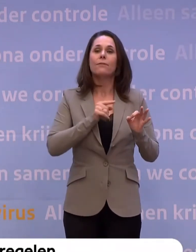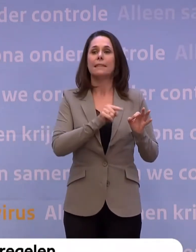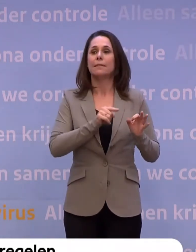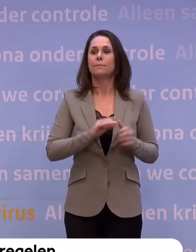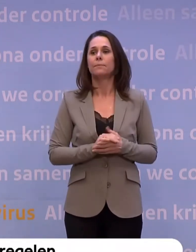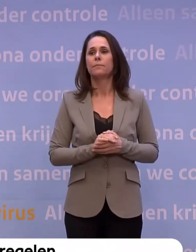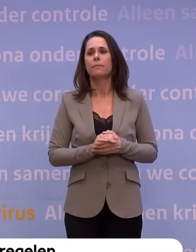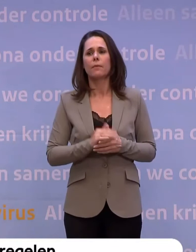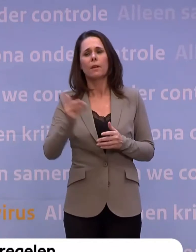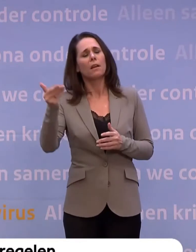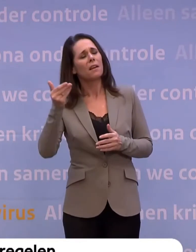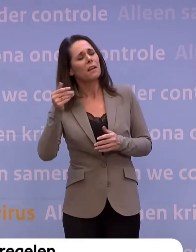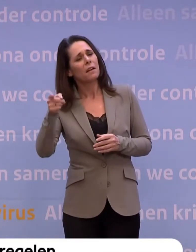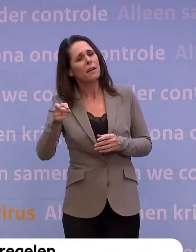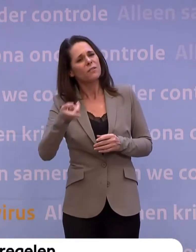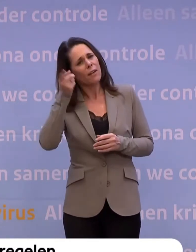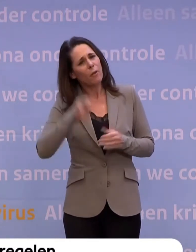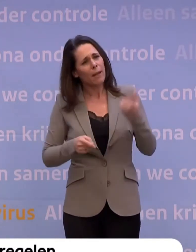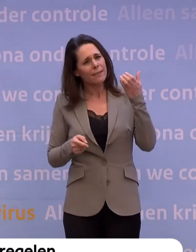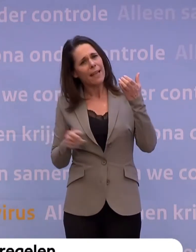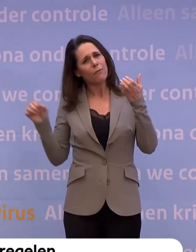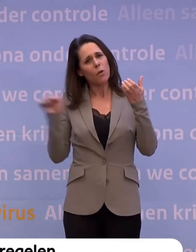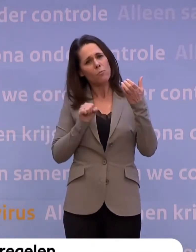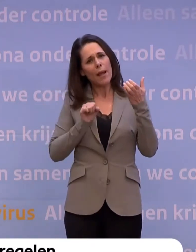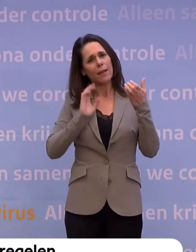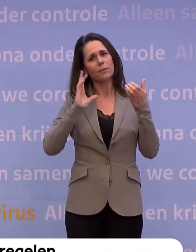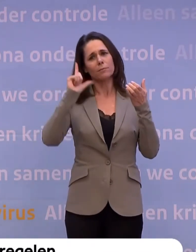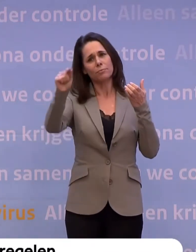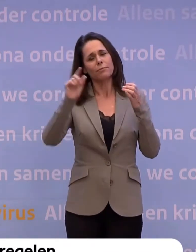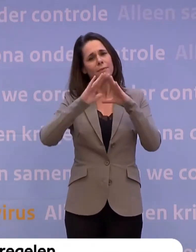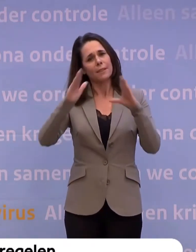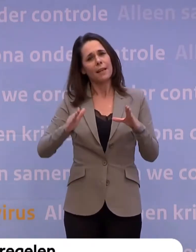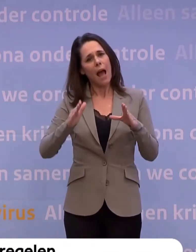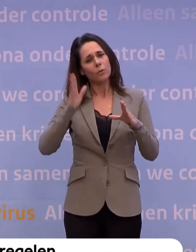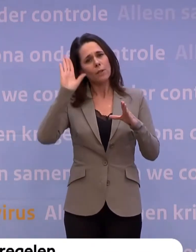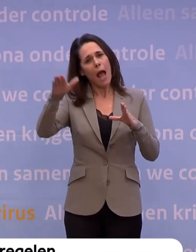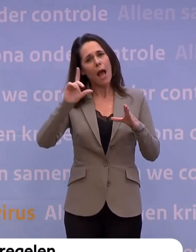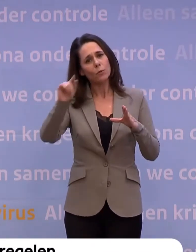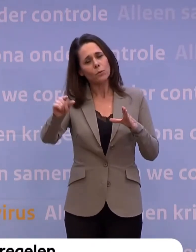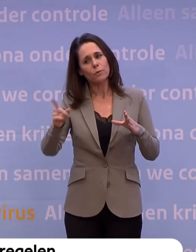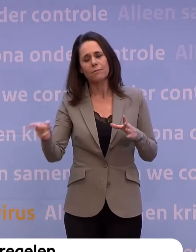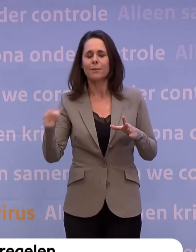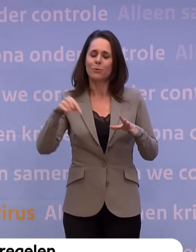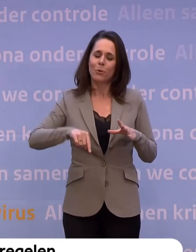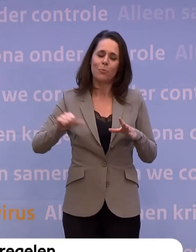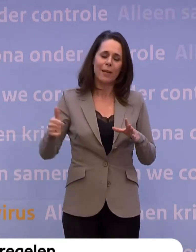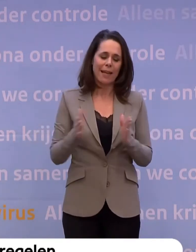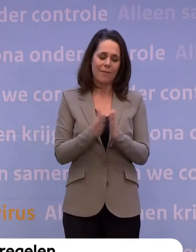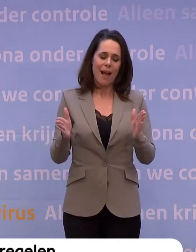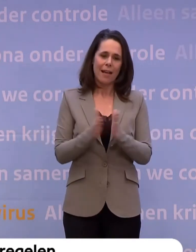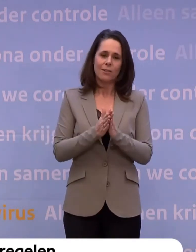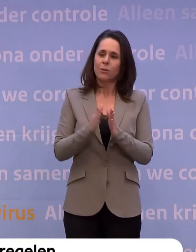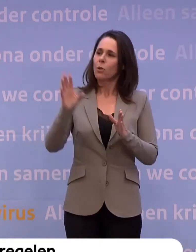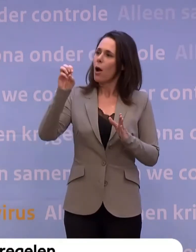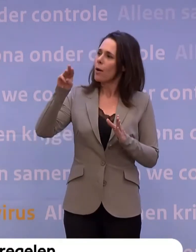Is het nou verplicht om je telefoon mee te nemen als je je huis verlaat? We zijn nu in het begin van de fase waarin we op basis van het OMT